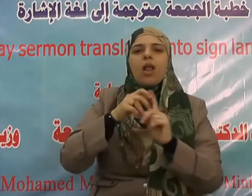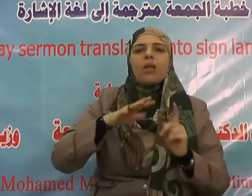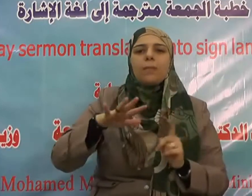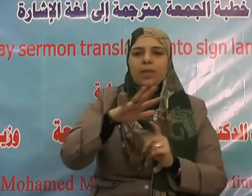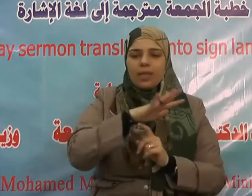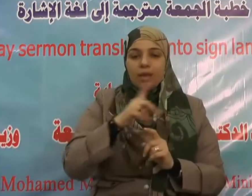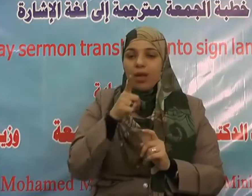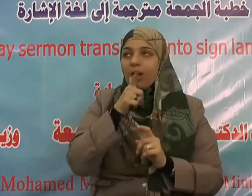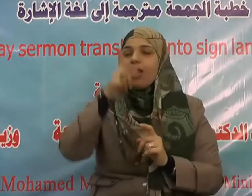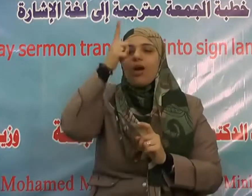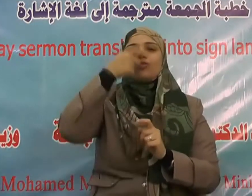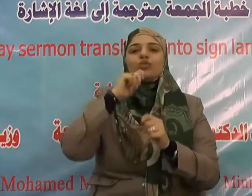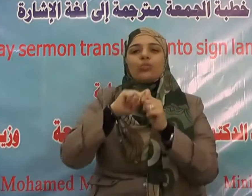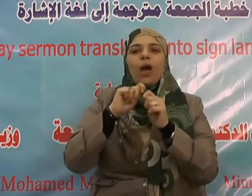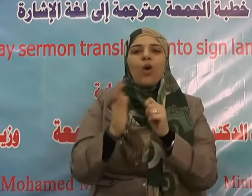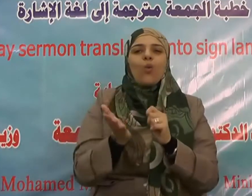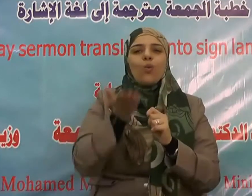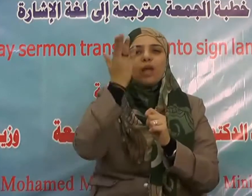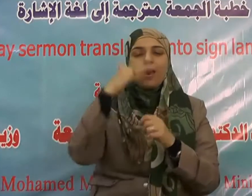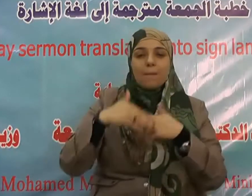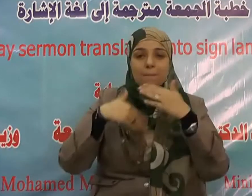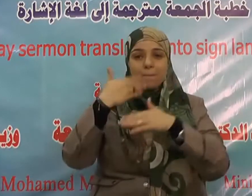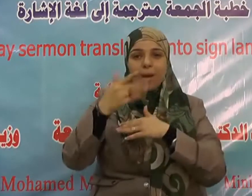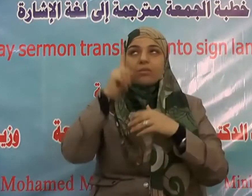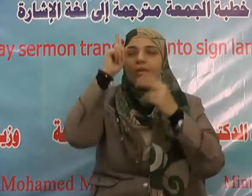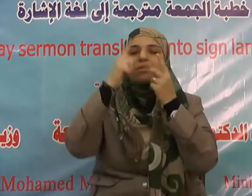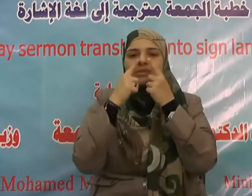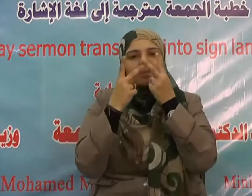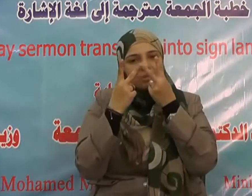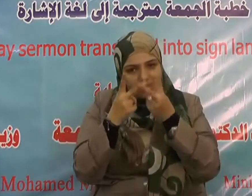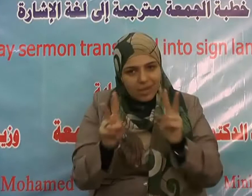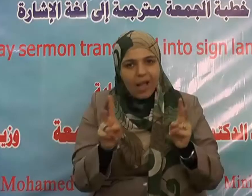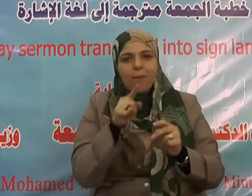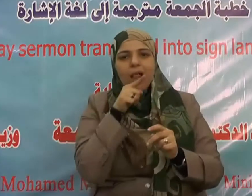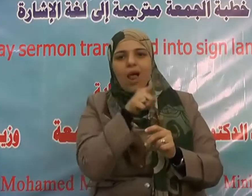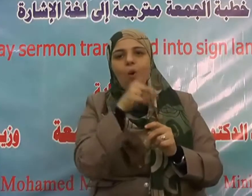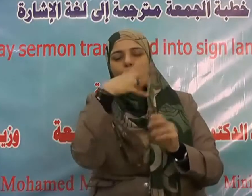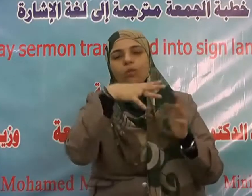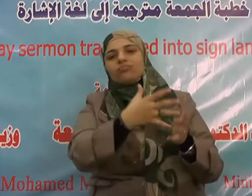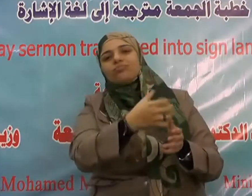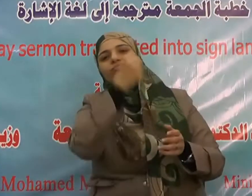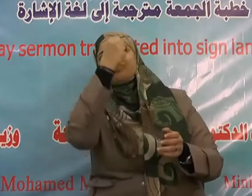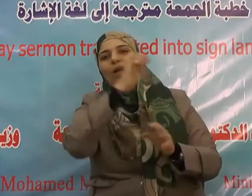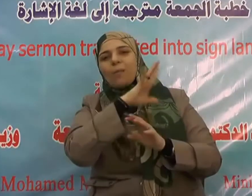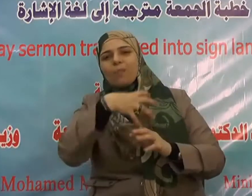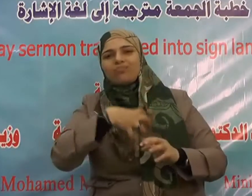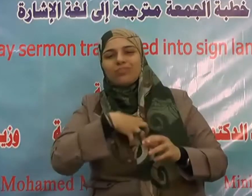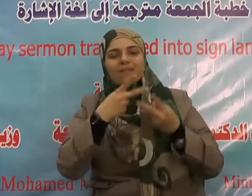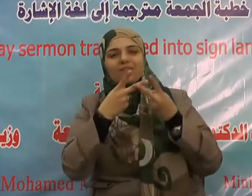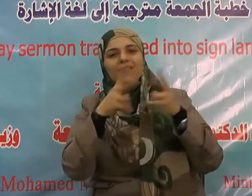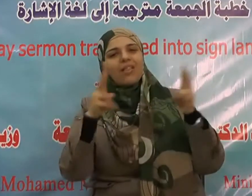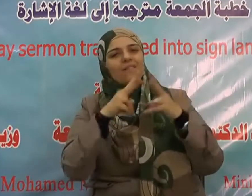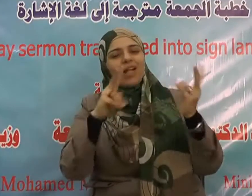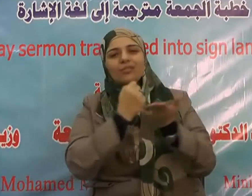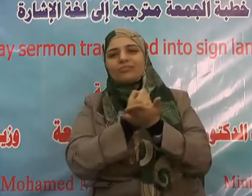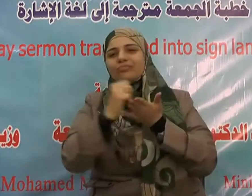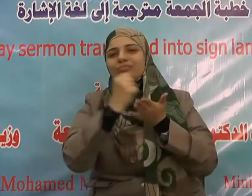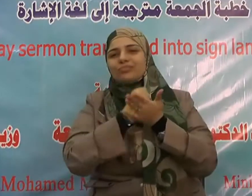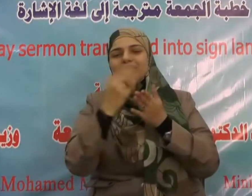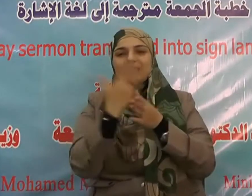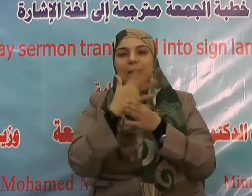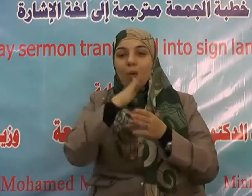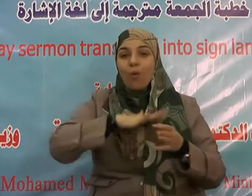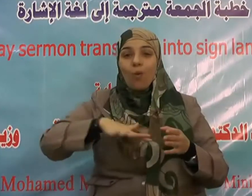له وأشهد أن سيدنا ونبينا محمدا عبده ورسوله اللهم صل